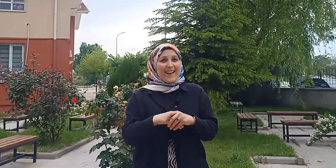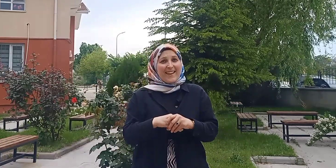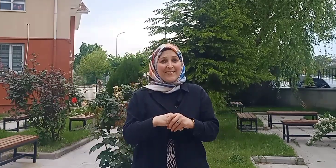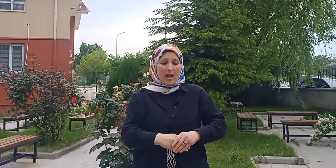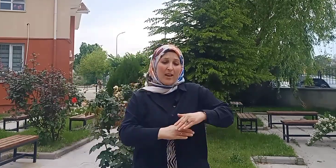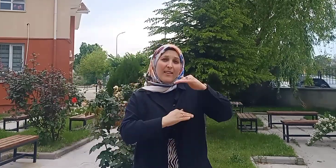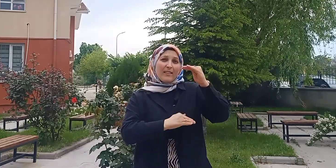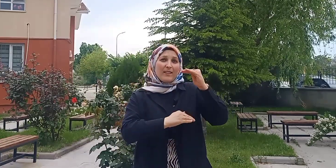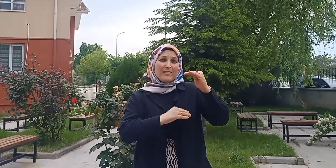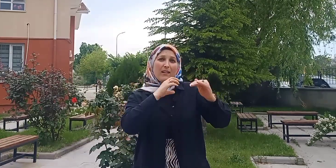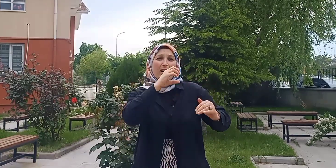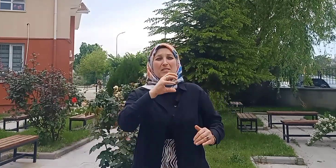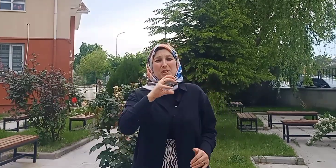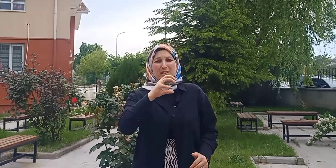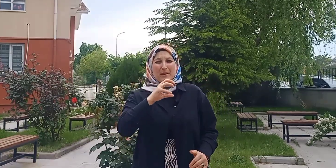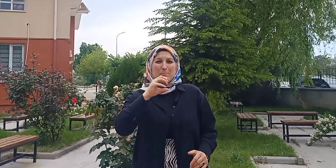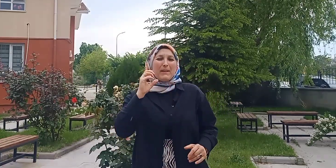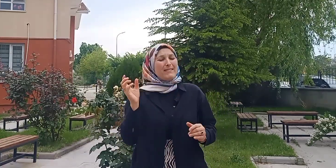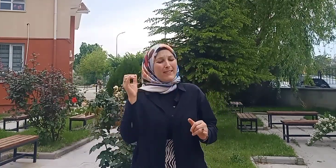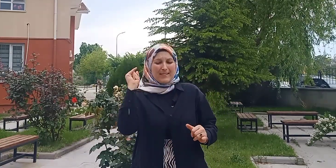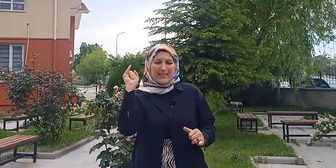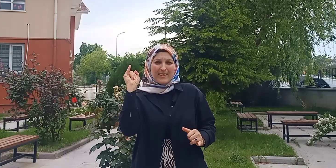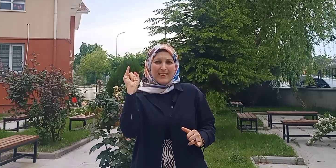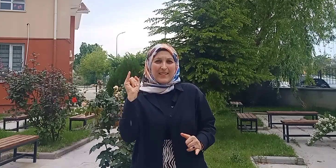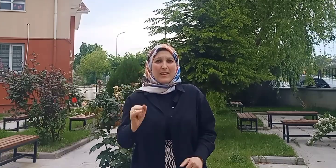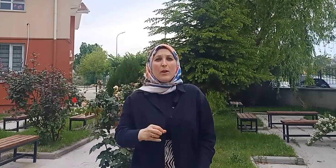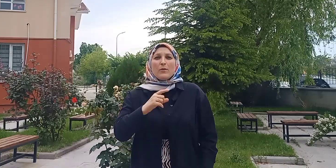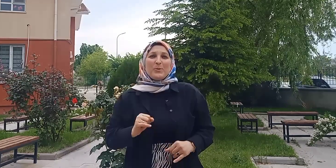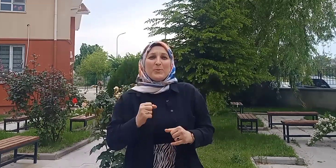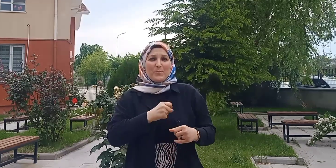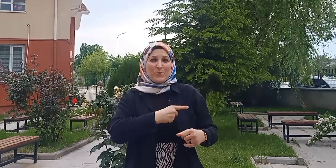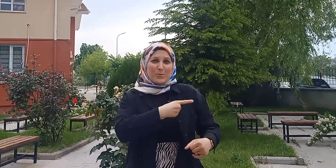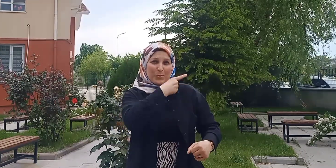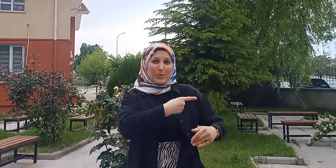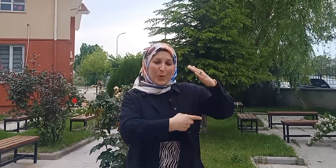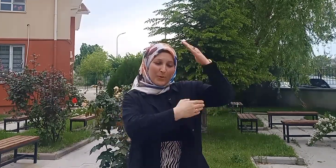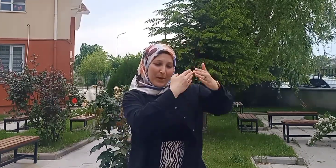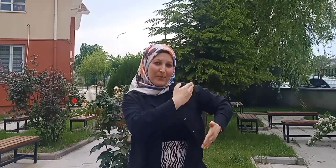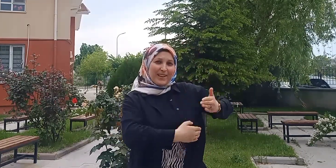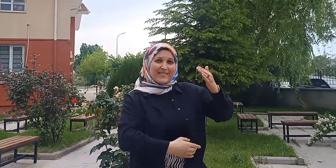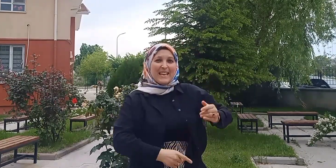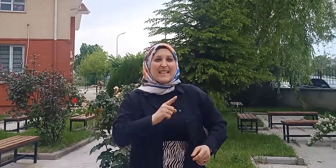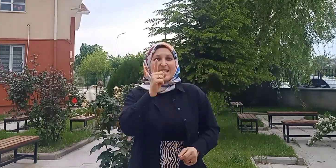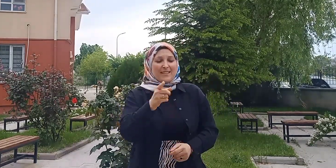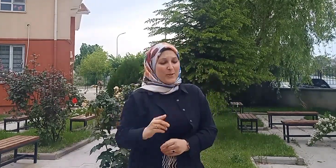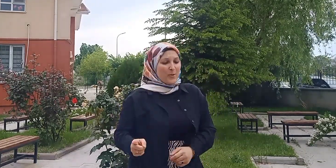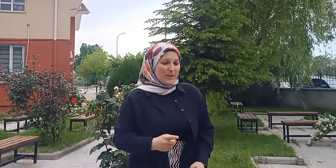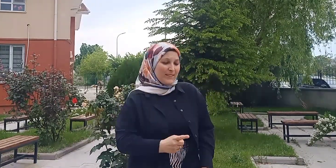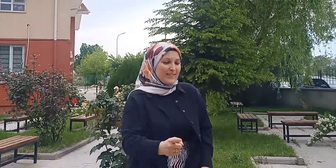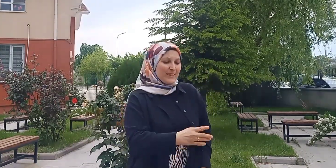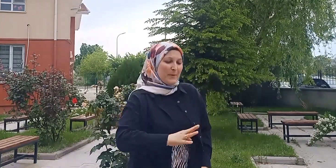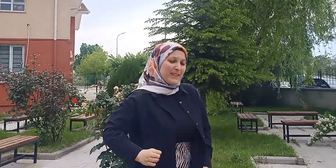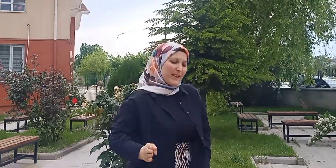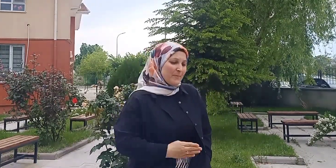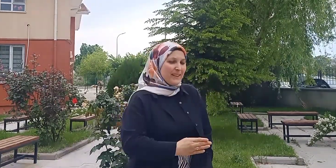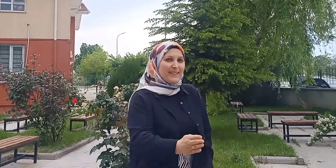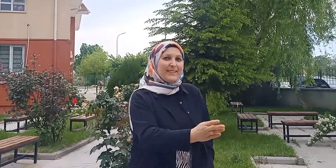daha da acı en beteri Vurdun gölgemden sana yollarım engeleli